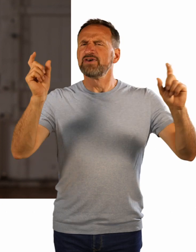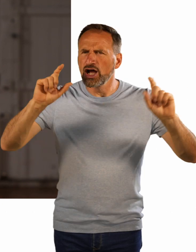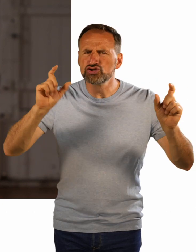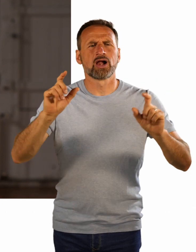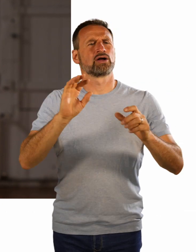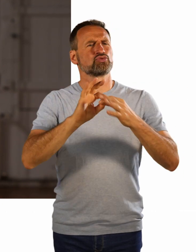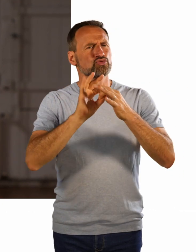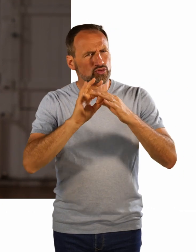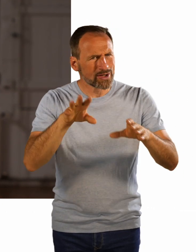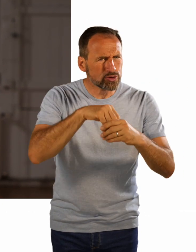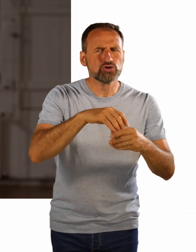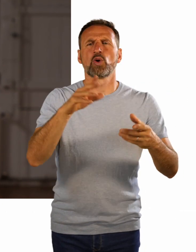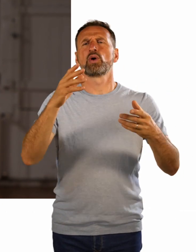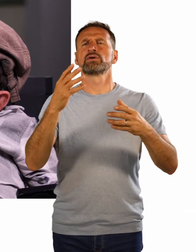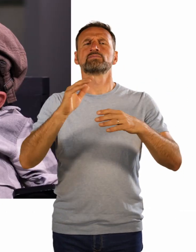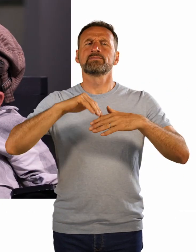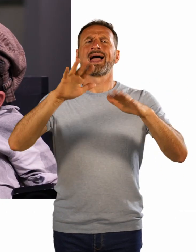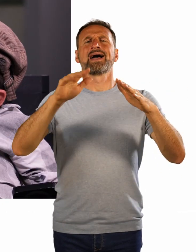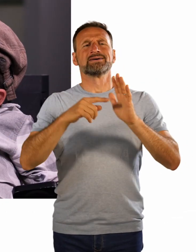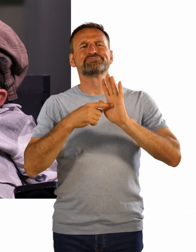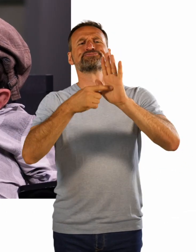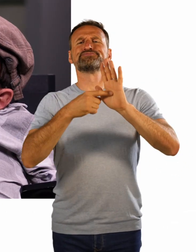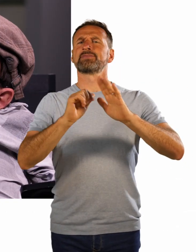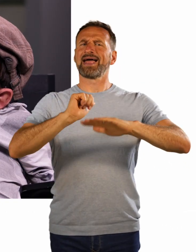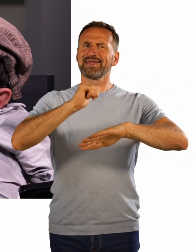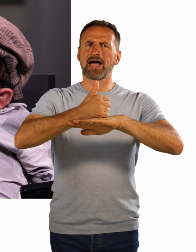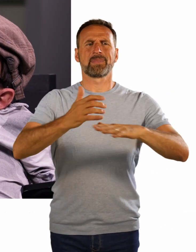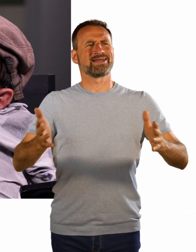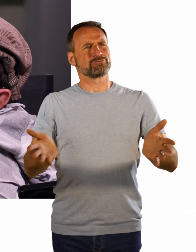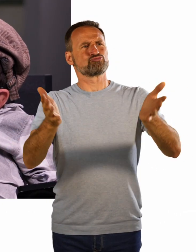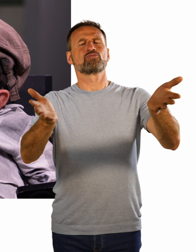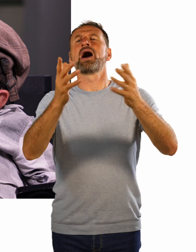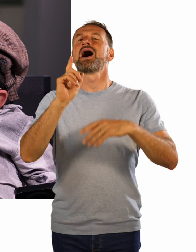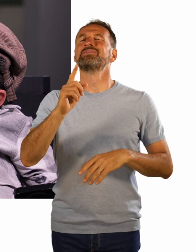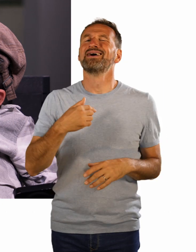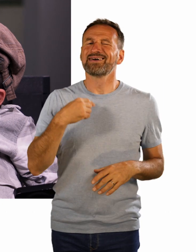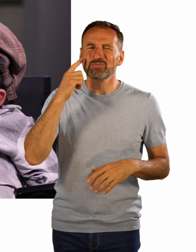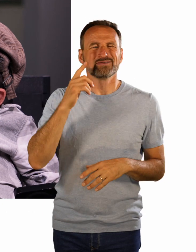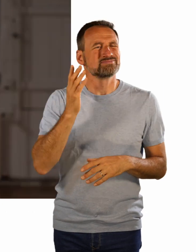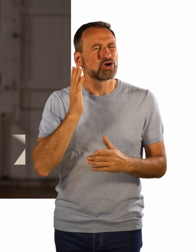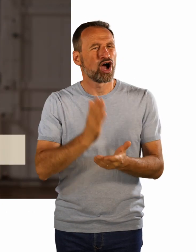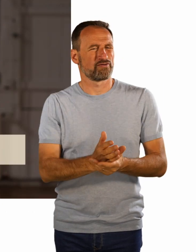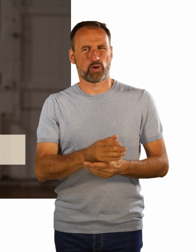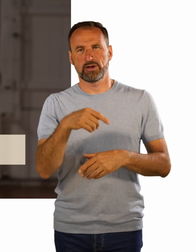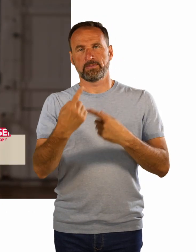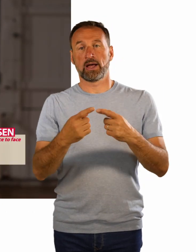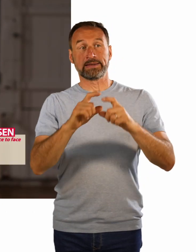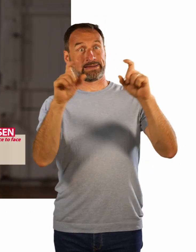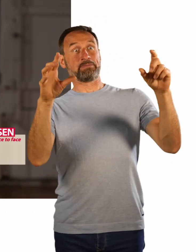Aber man sollte aufhören, das als Hauptpunkt zu nehmen, sondern eher die Menschen dahinter zu sehen und zu sagen, ja, wir haben jetzt eine